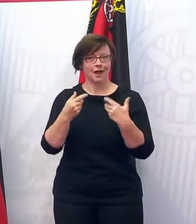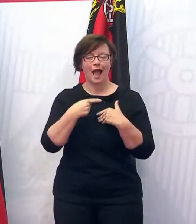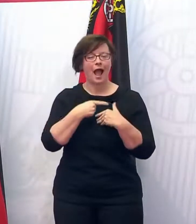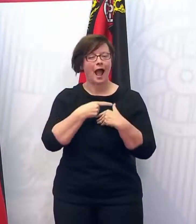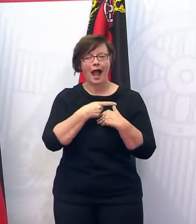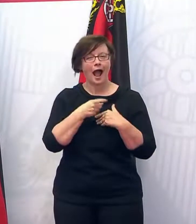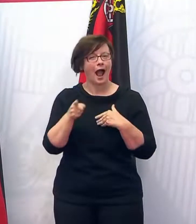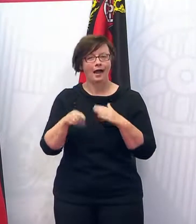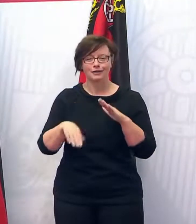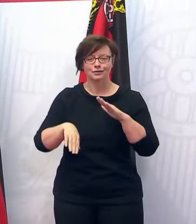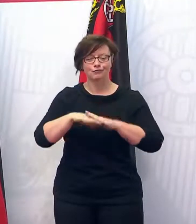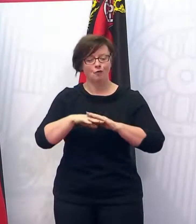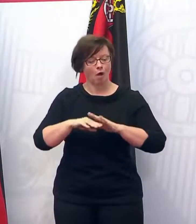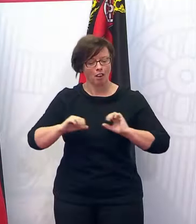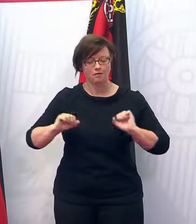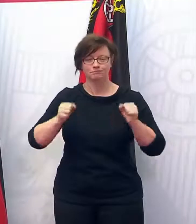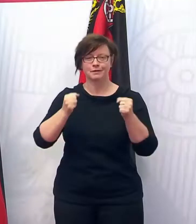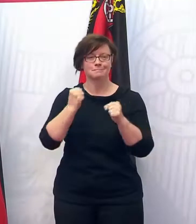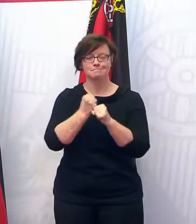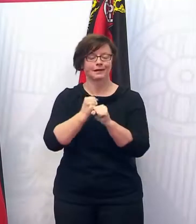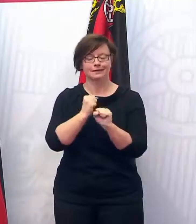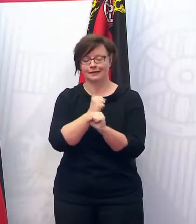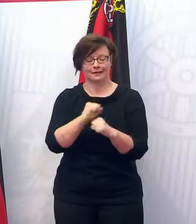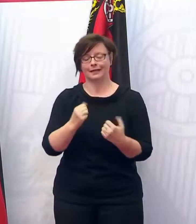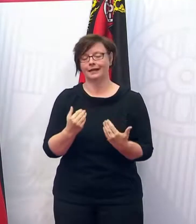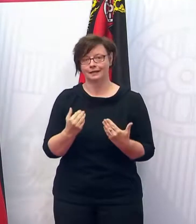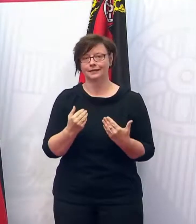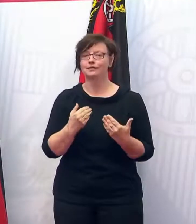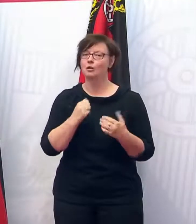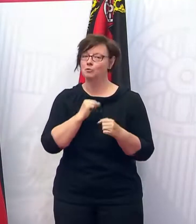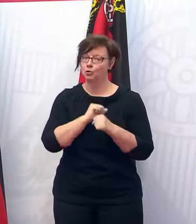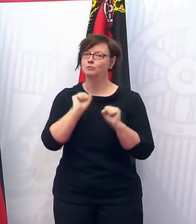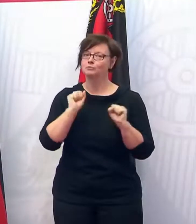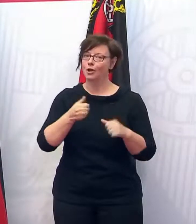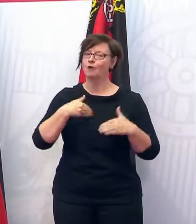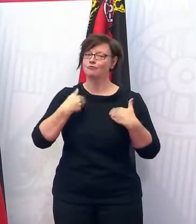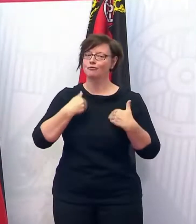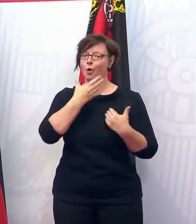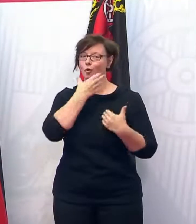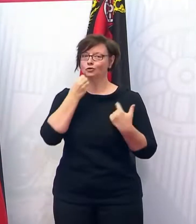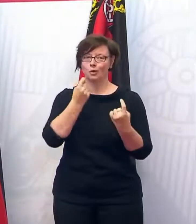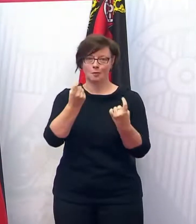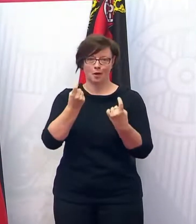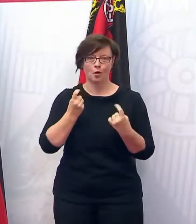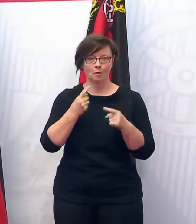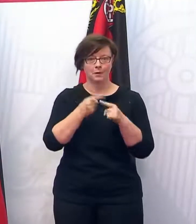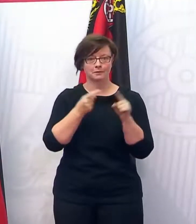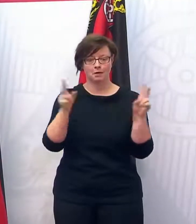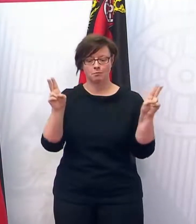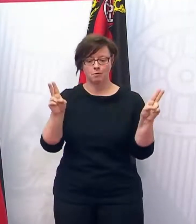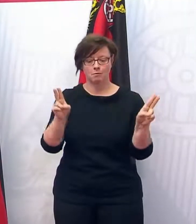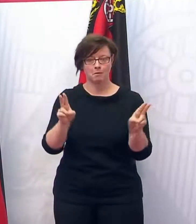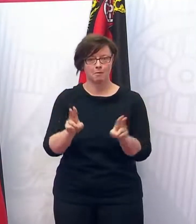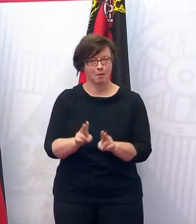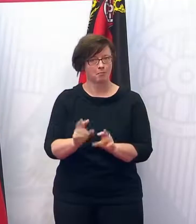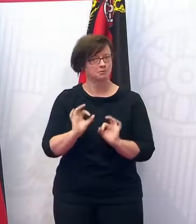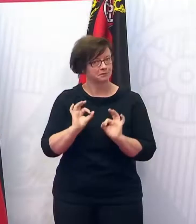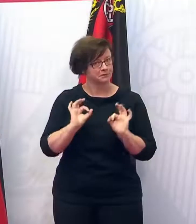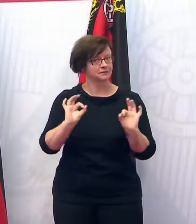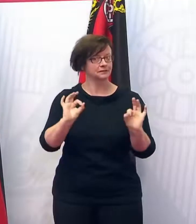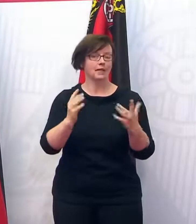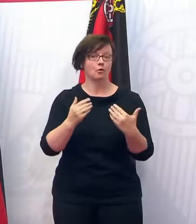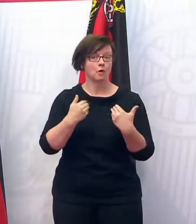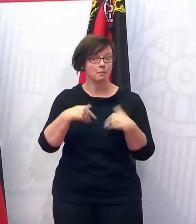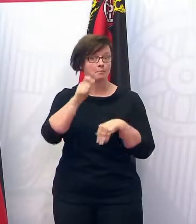uneingeschränkt möglich sein wird, so dürfen wir uns doch auf den Sommer freuen, weil die Zahlen sich einfach sehr gut entwickeln und immer mehr